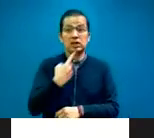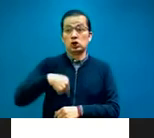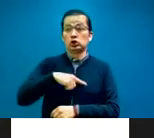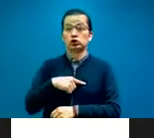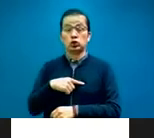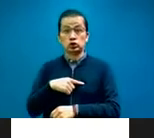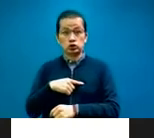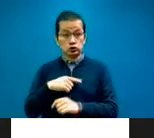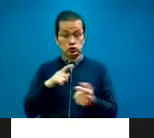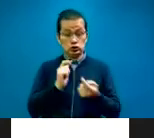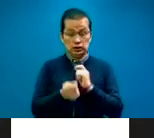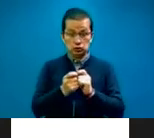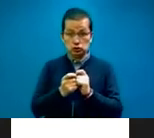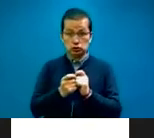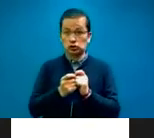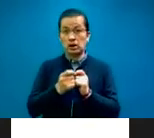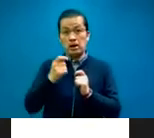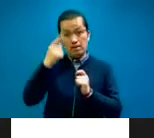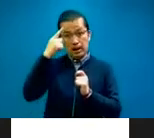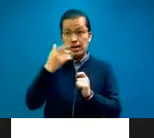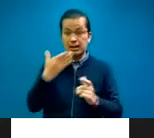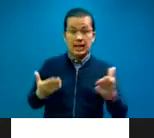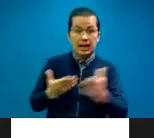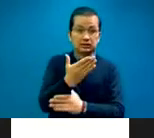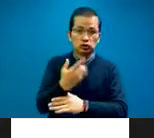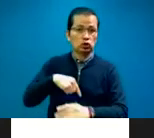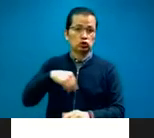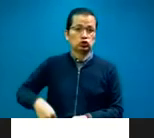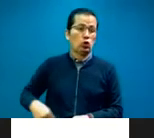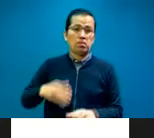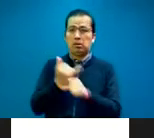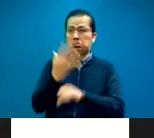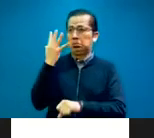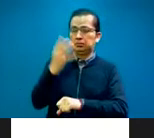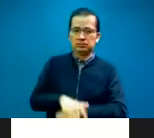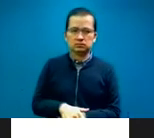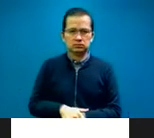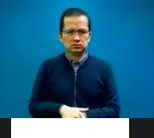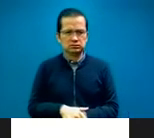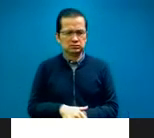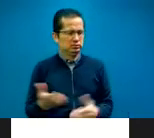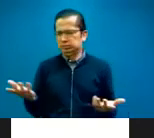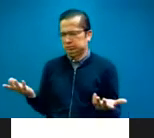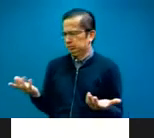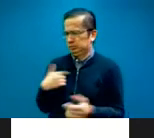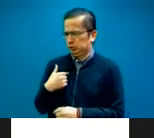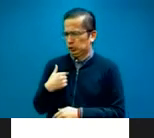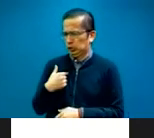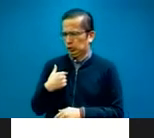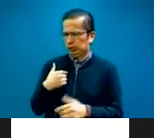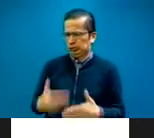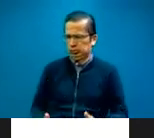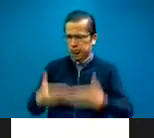a qué, nunca supimos tampoco porque no lo dijo, ¿no? Que yo sepa, yo siempre soy puente para que se comuniquen, nunca he sido un muro.